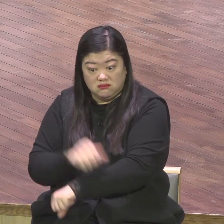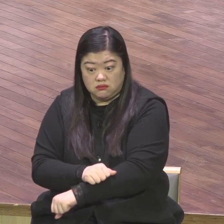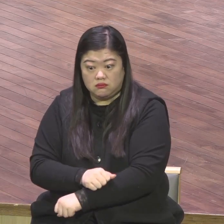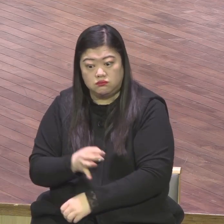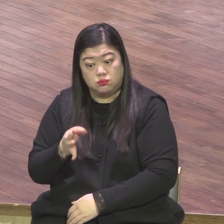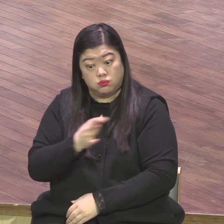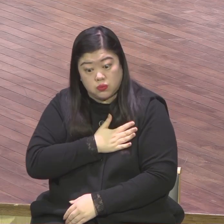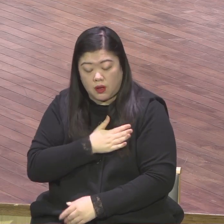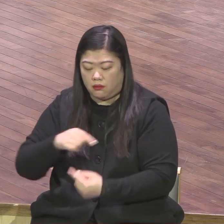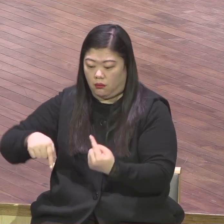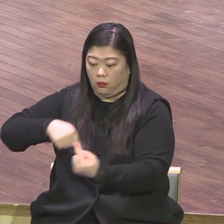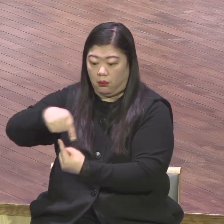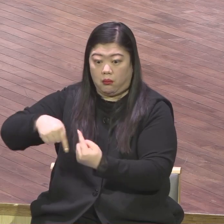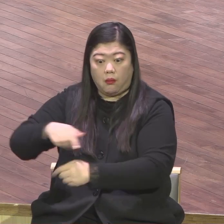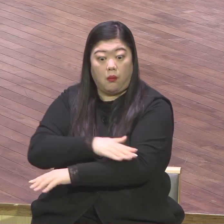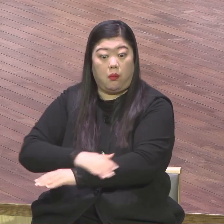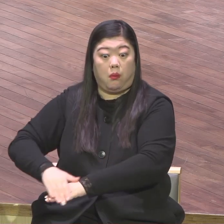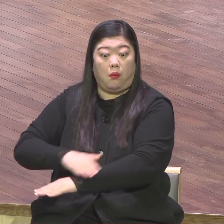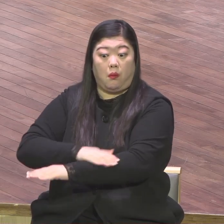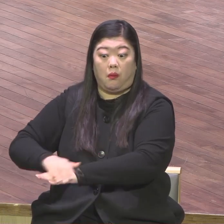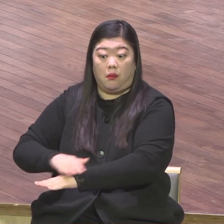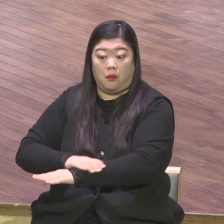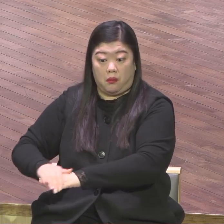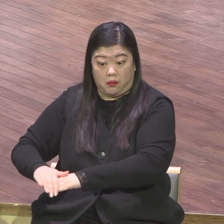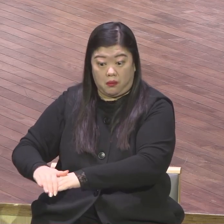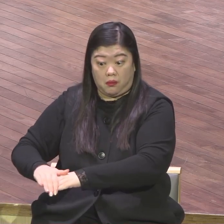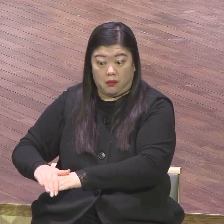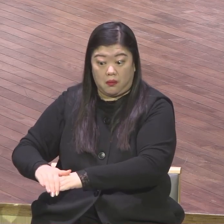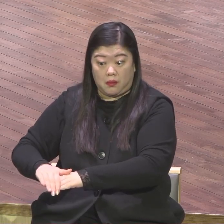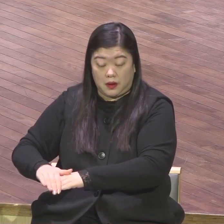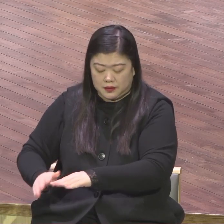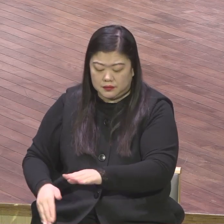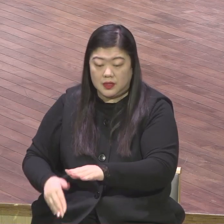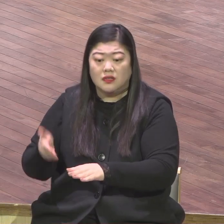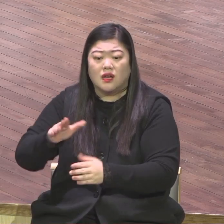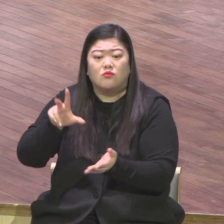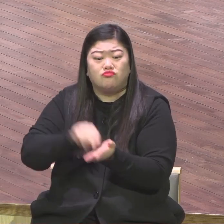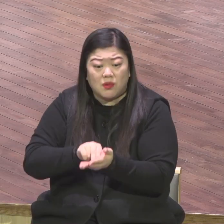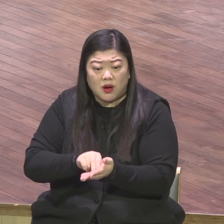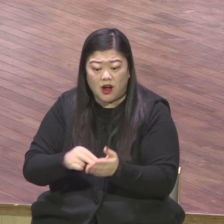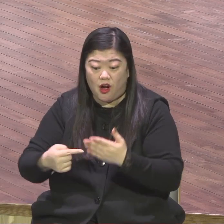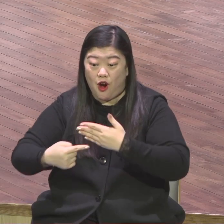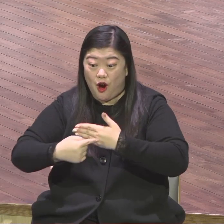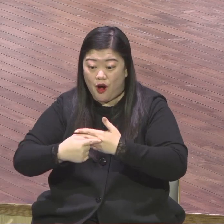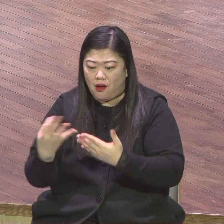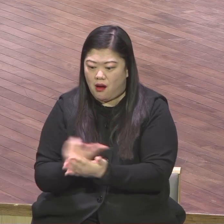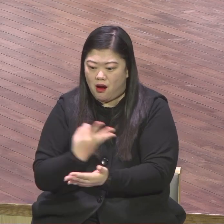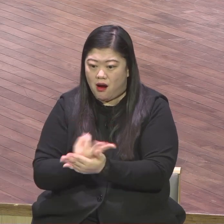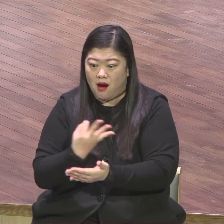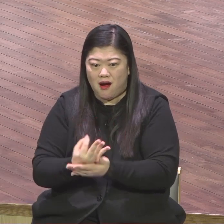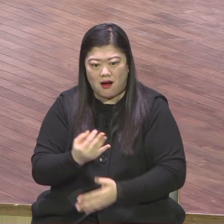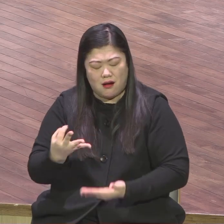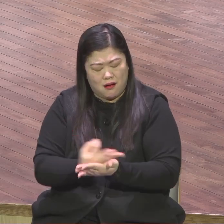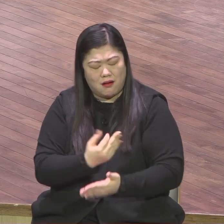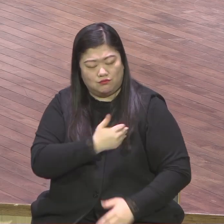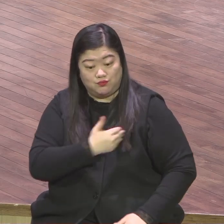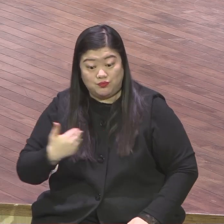전성기를 구하고 있었어요 그런데 영쪽으로는 영쪽으로는 가장 무감각하고